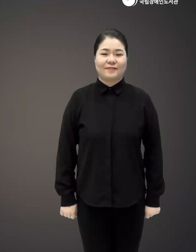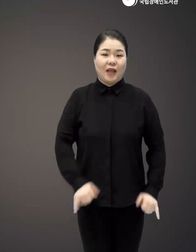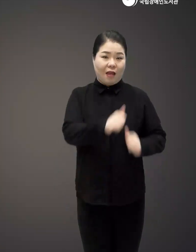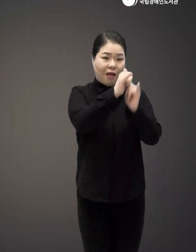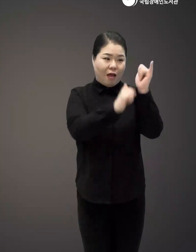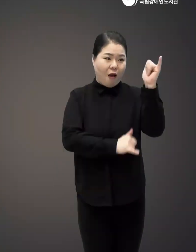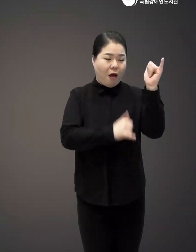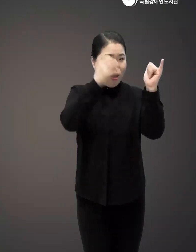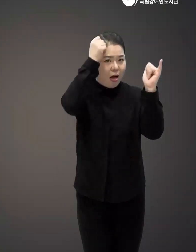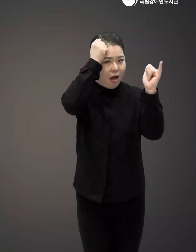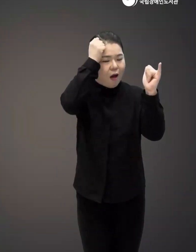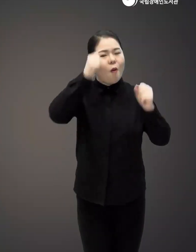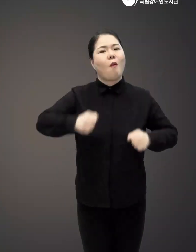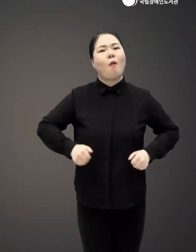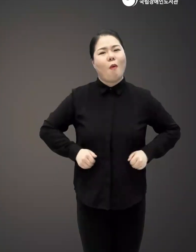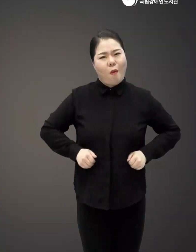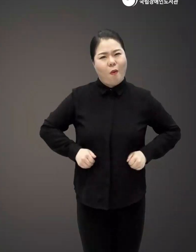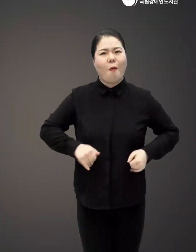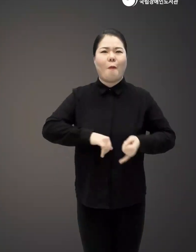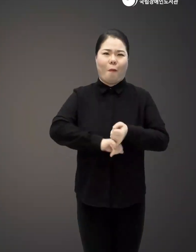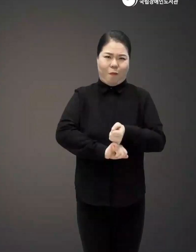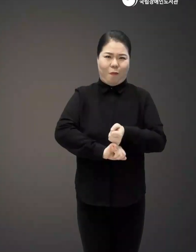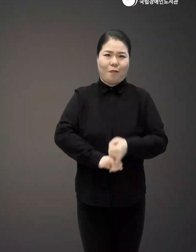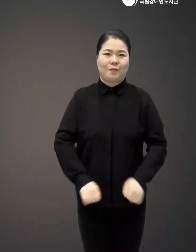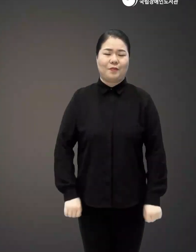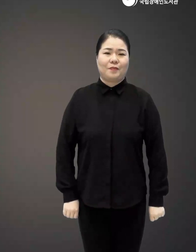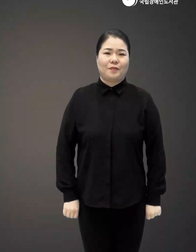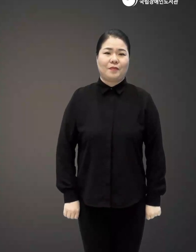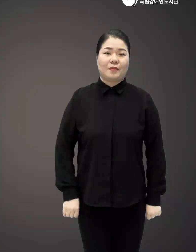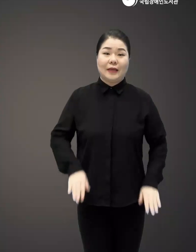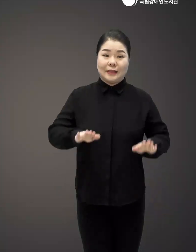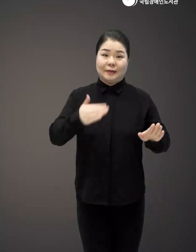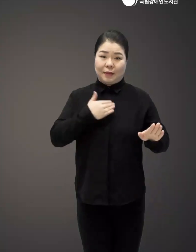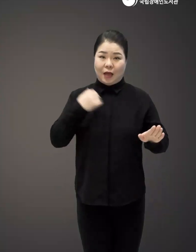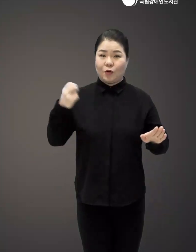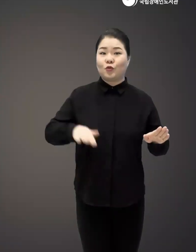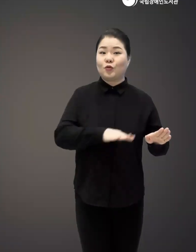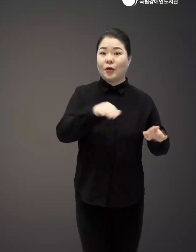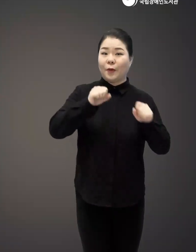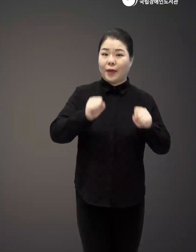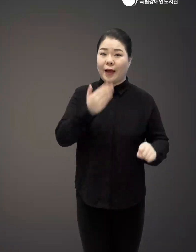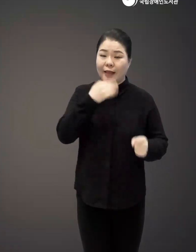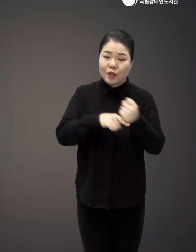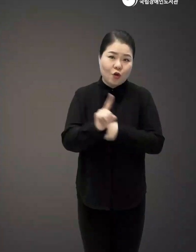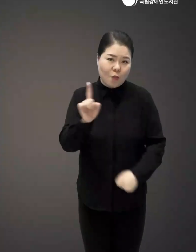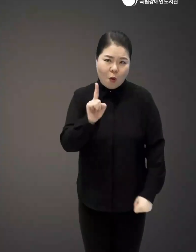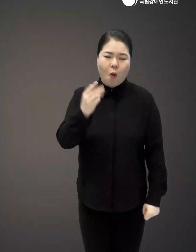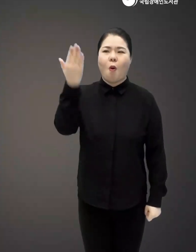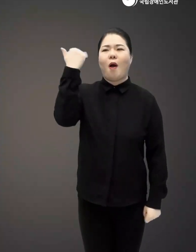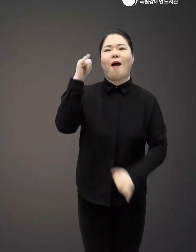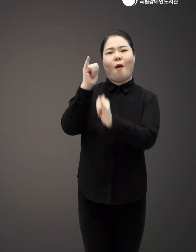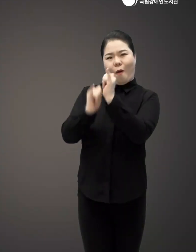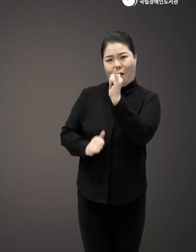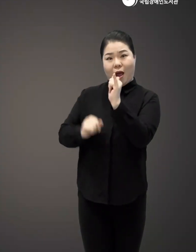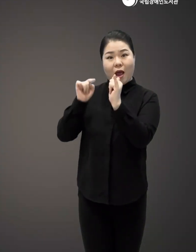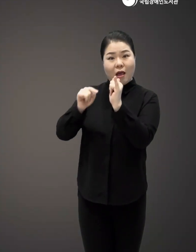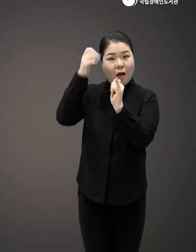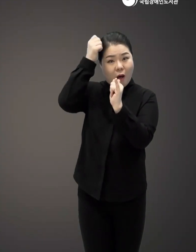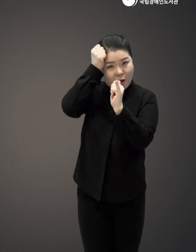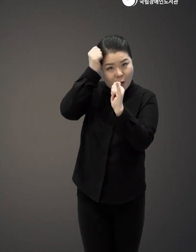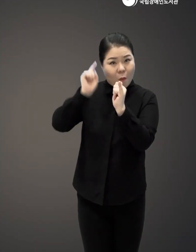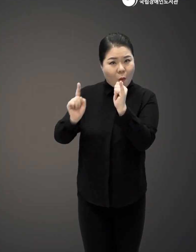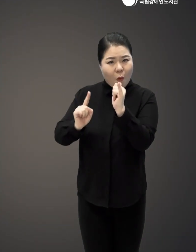역사는 기억투쟁이다 지금의 나와 우리를 잊게 해준 역사 역사를 기억하는 것